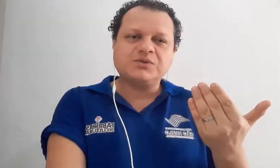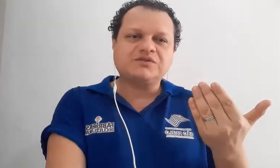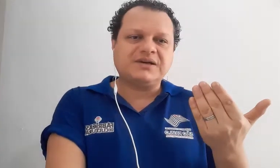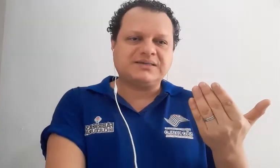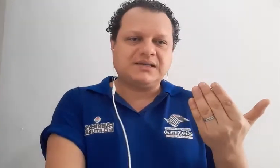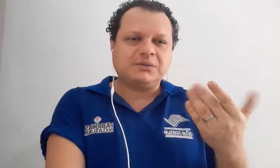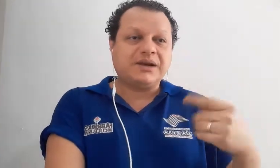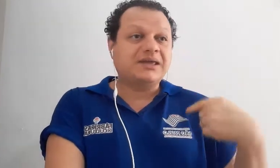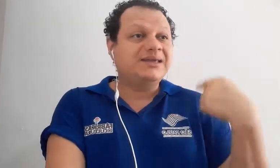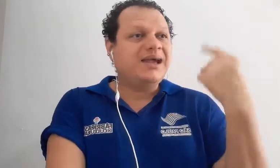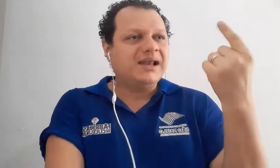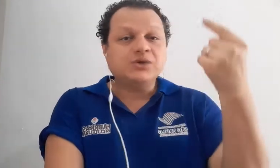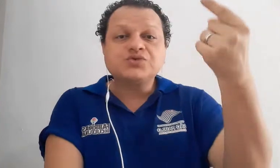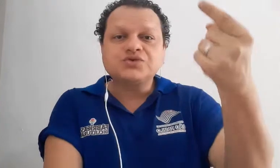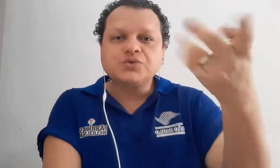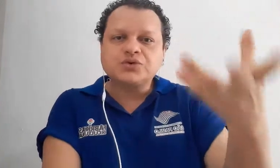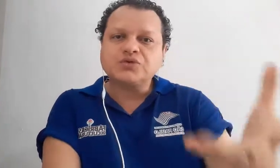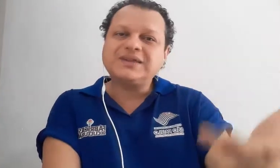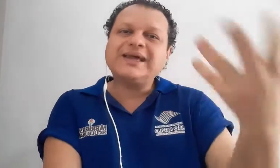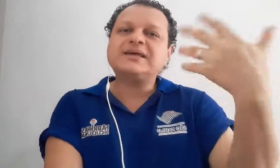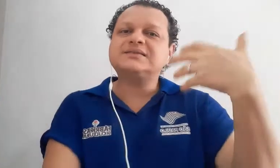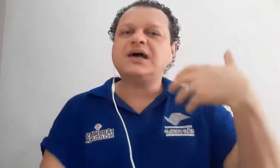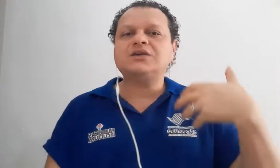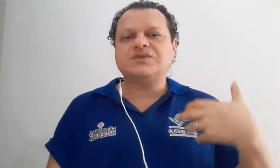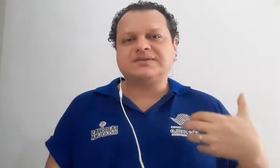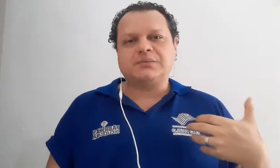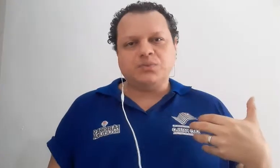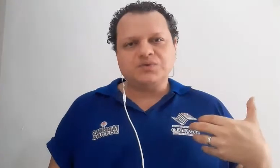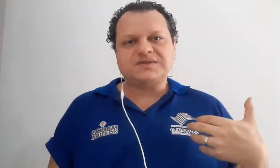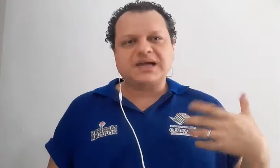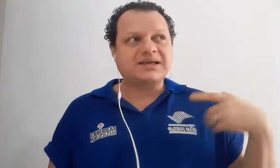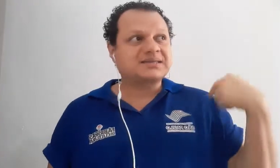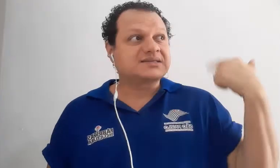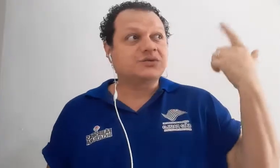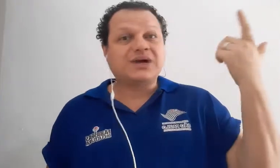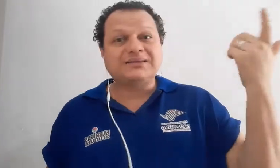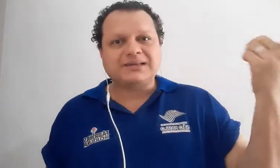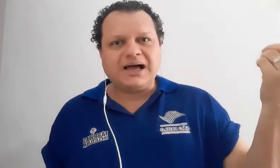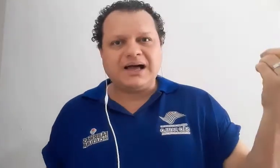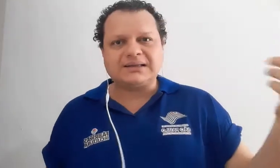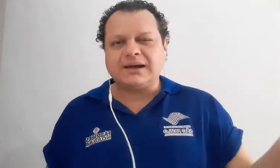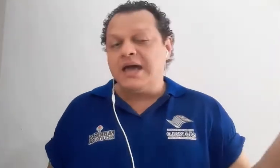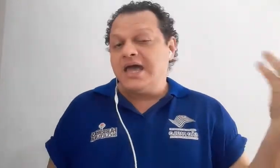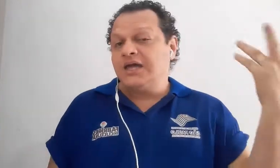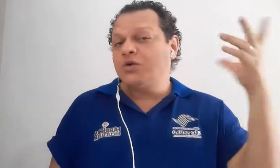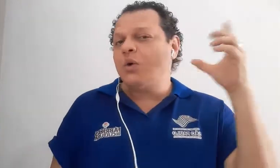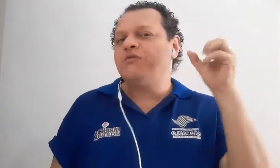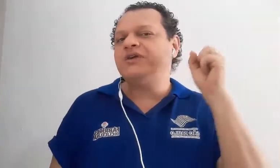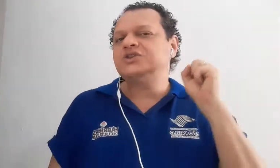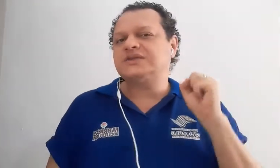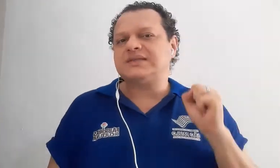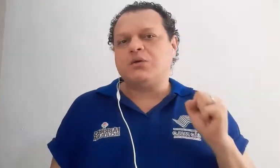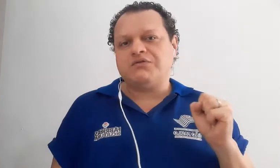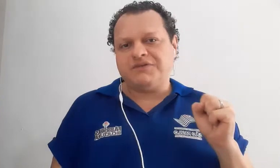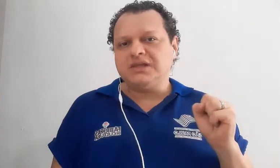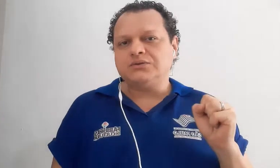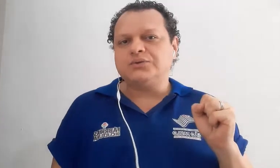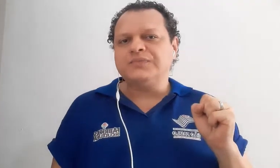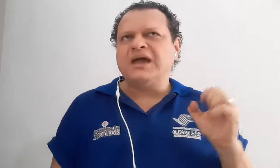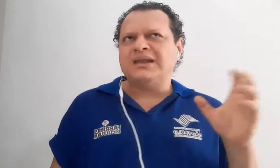fazer para que ele, o surdo, tenha acesso a essa música que está sendo cantada e que o ouvinte está ouvindo, né,